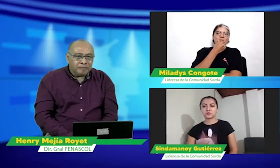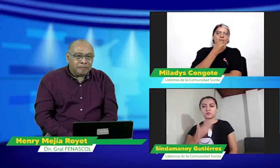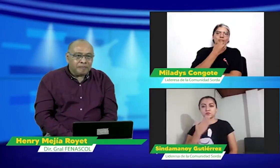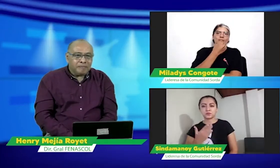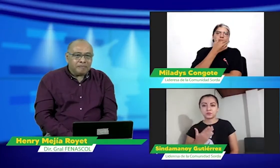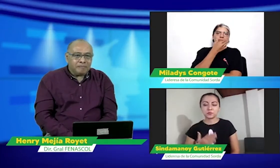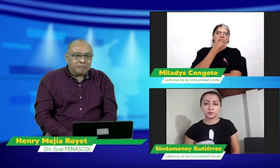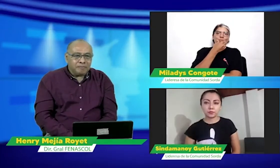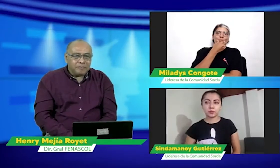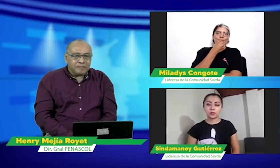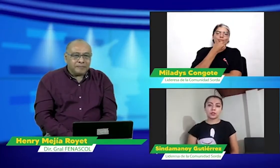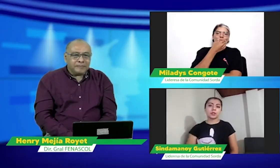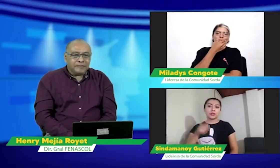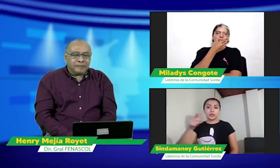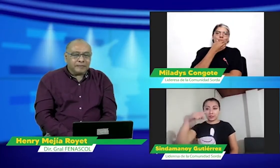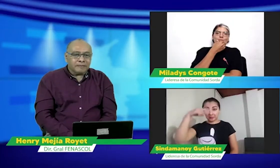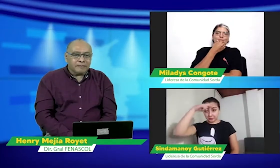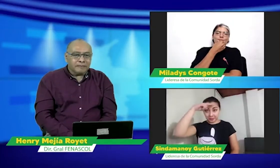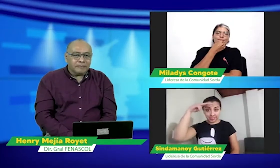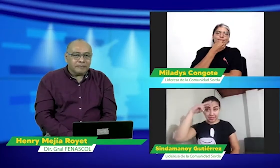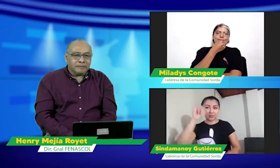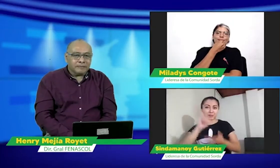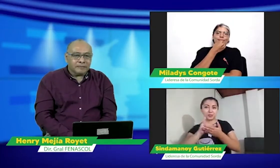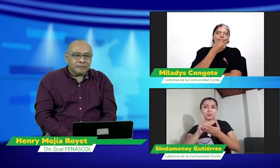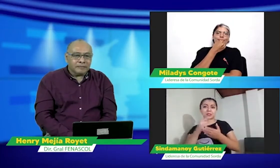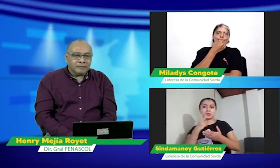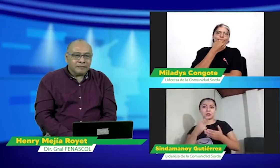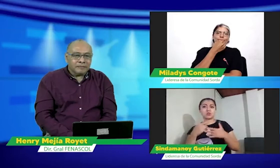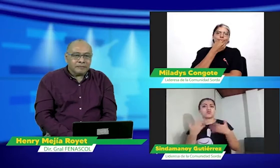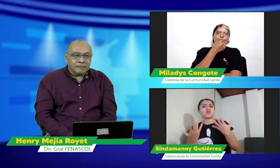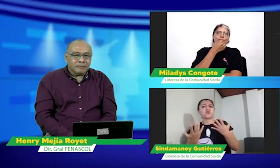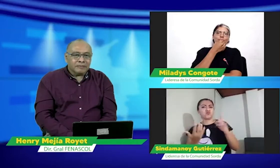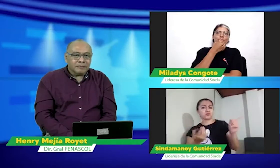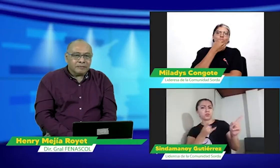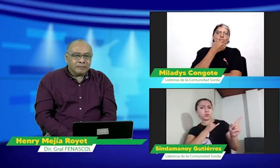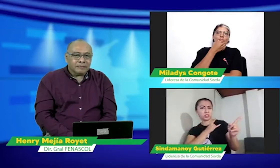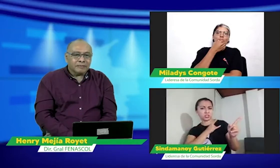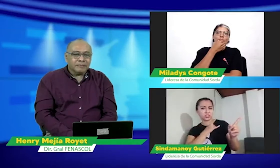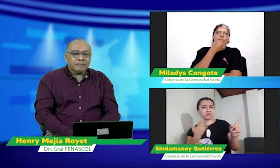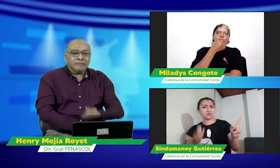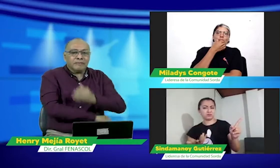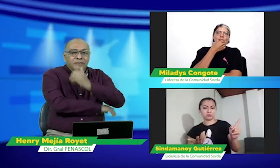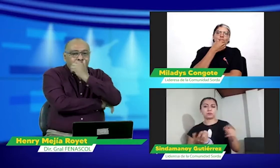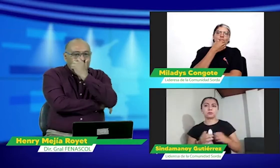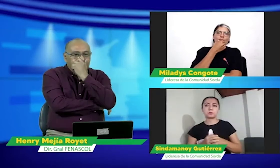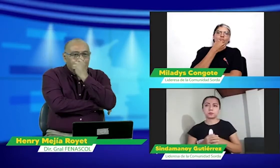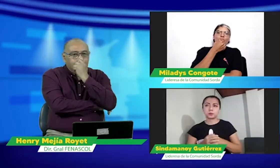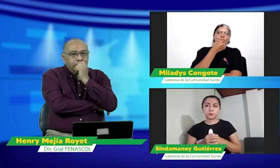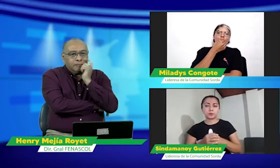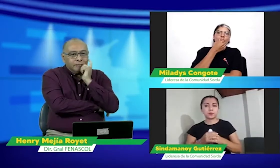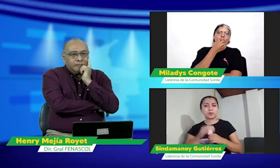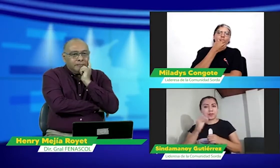sí gracias bueno con lo que dice Miladis en cuanto a las universidades